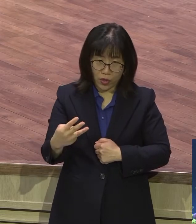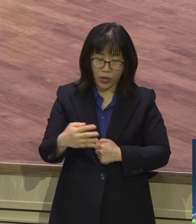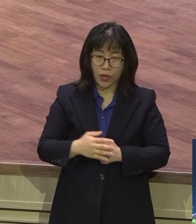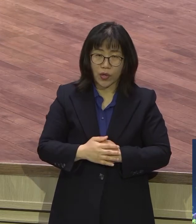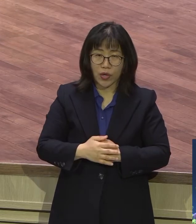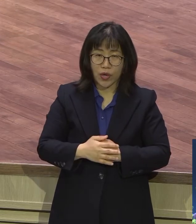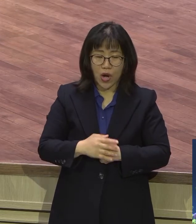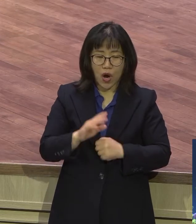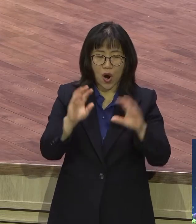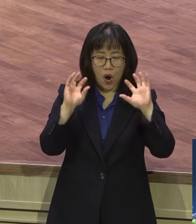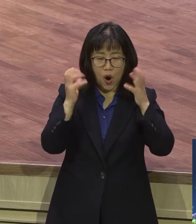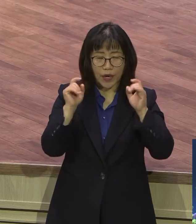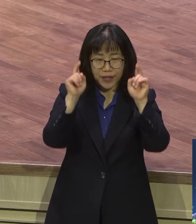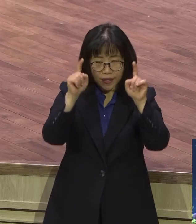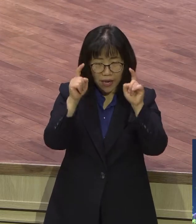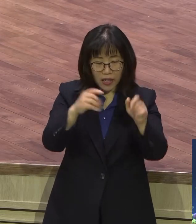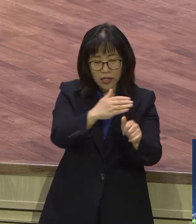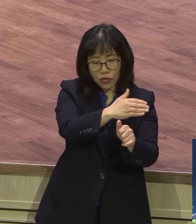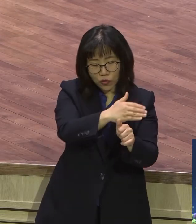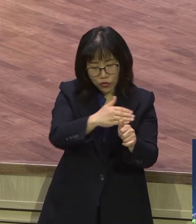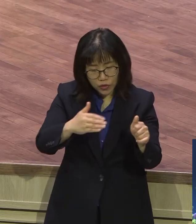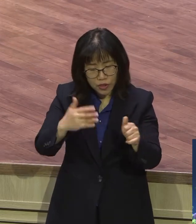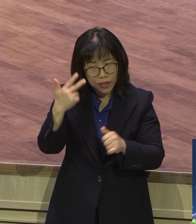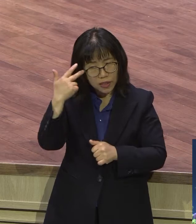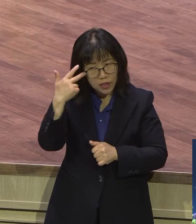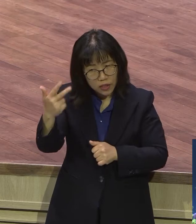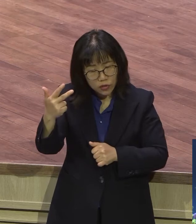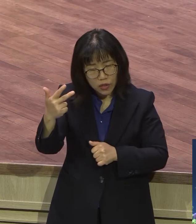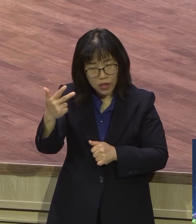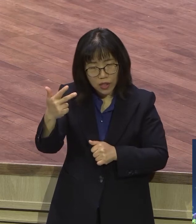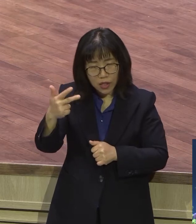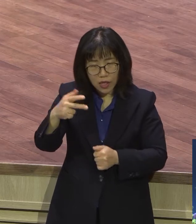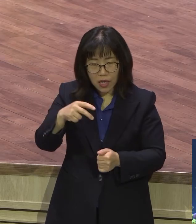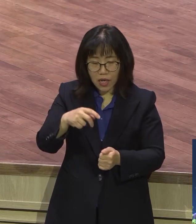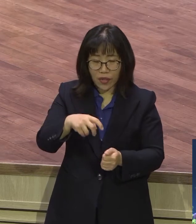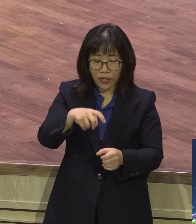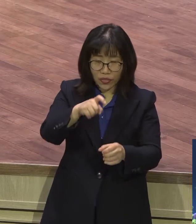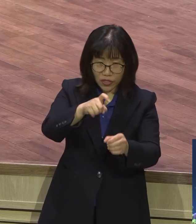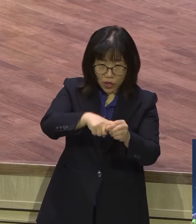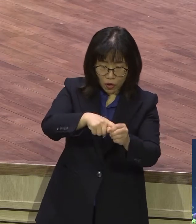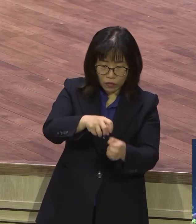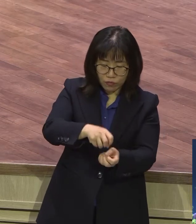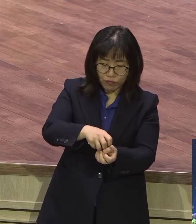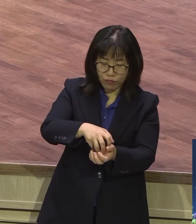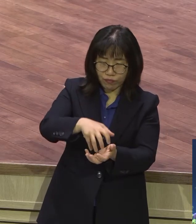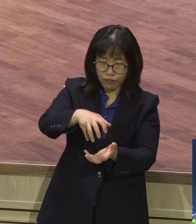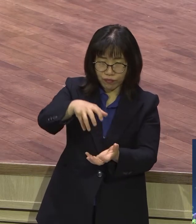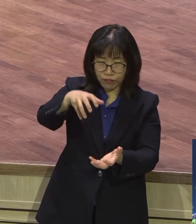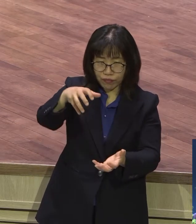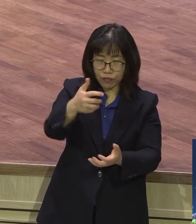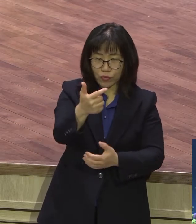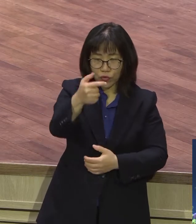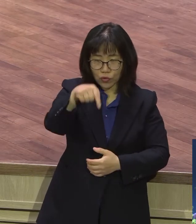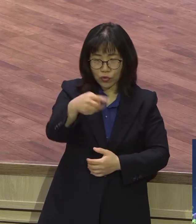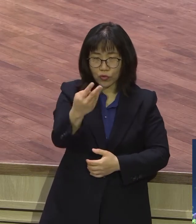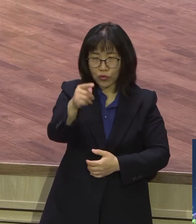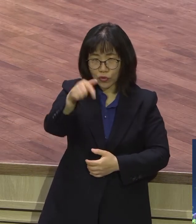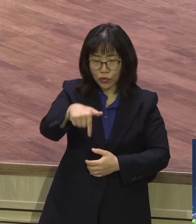무교절 이 기간에는 떡을 부풀게 하는 누룩을 다 없애고 누룩 없는 누룩 없는 떡을